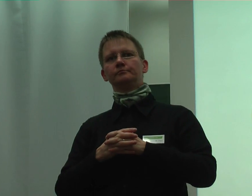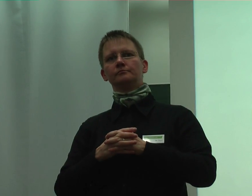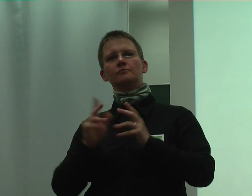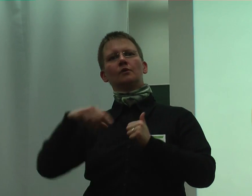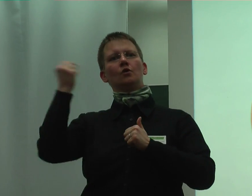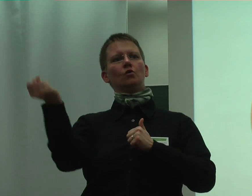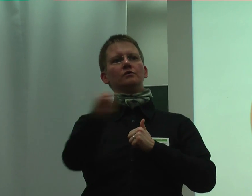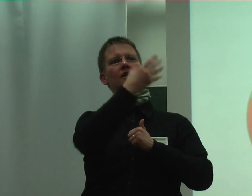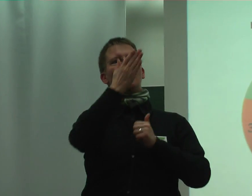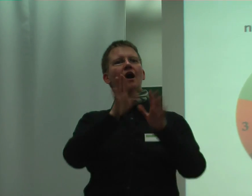Wirtschaftszweig.